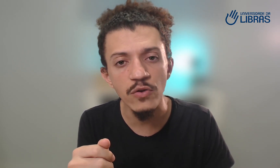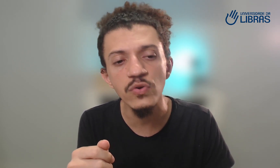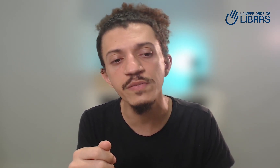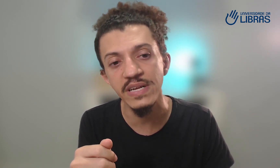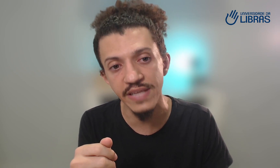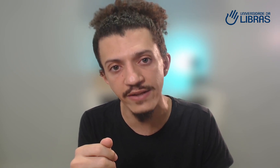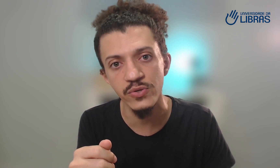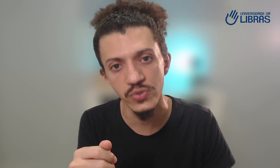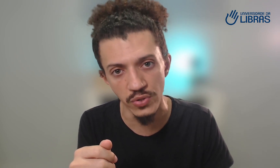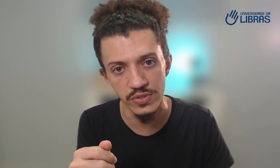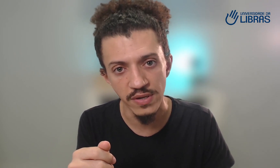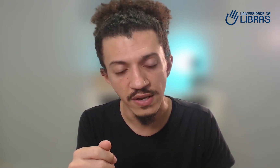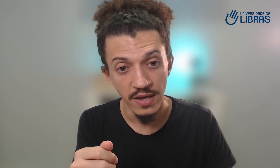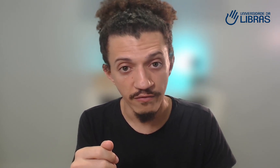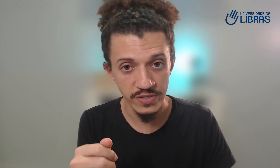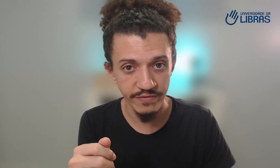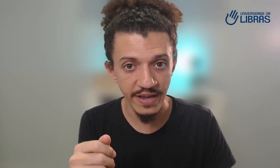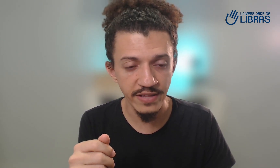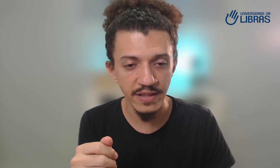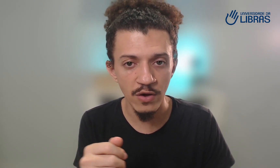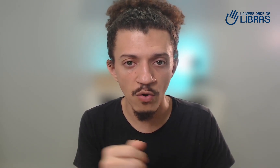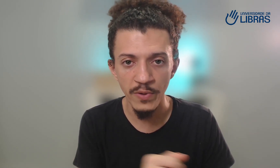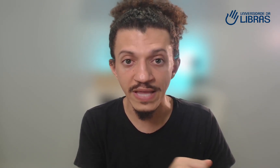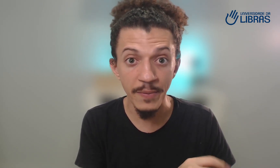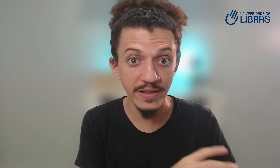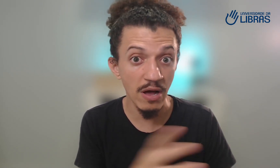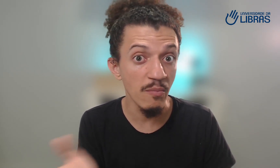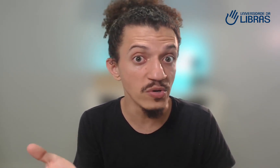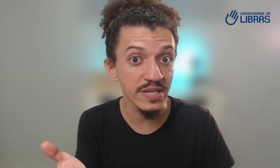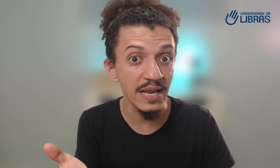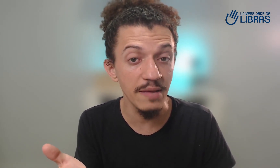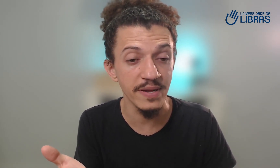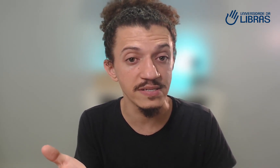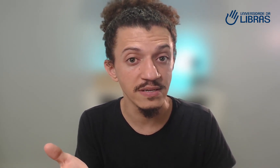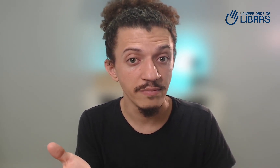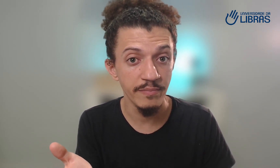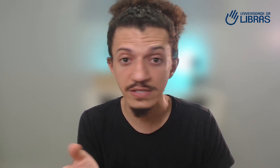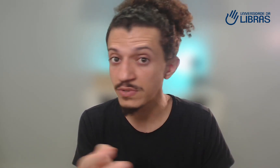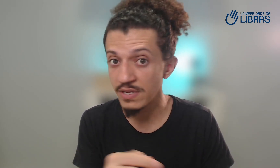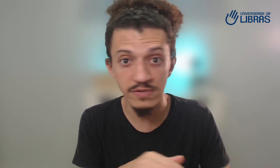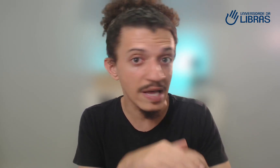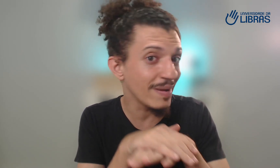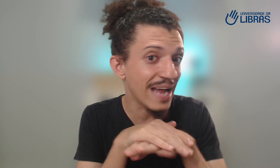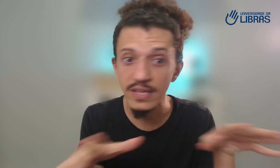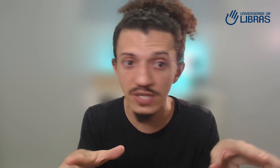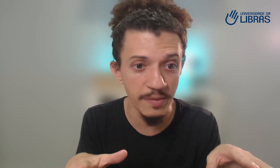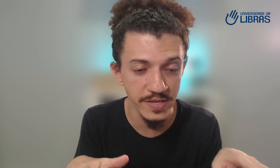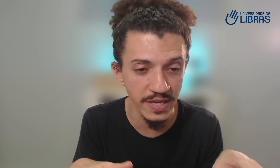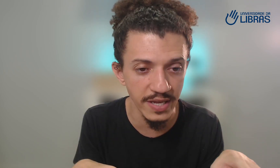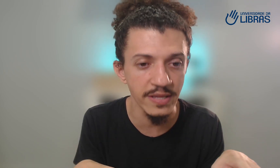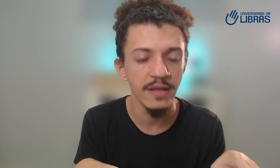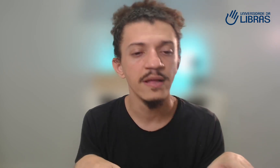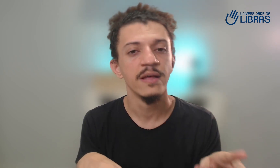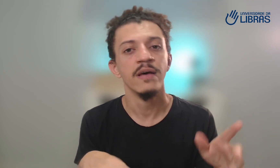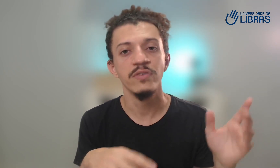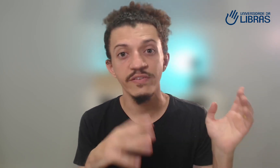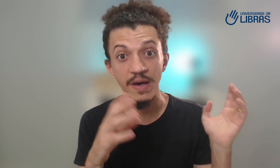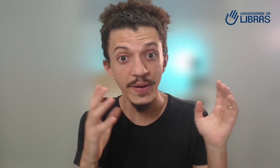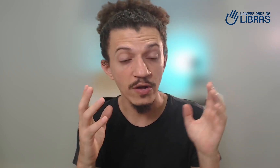nos ministérios com os surdos. Você vai entender como interpretar a música em Libras, mesmo que você não saiba nada de Libras ainda. Você vai aprender